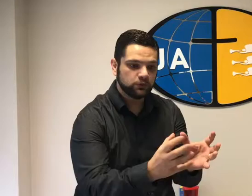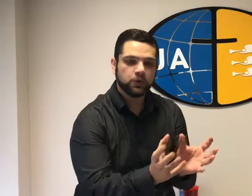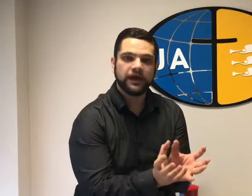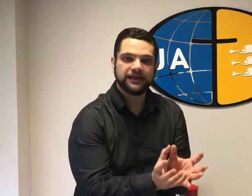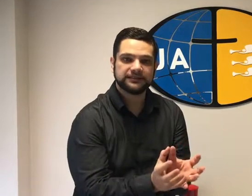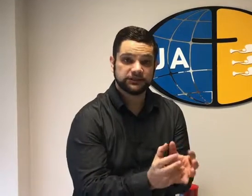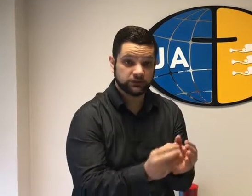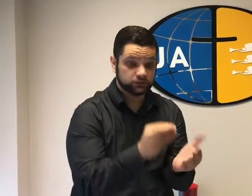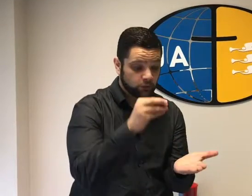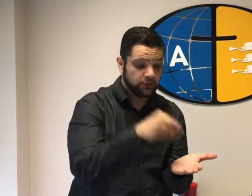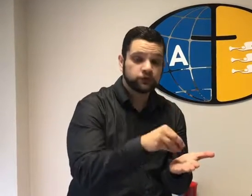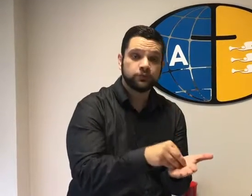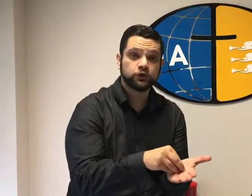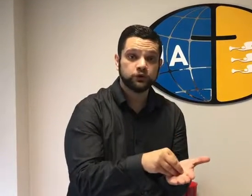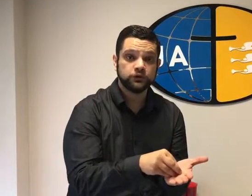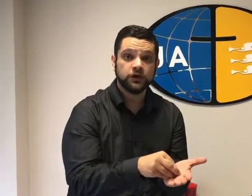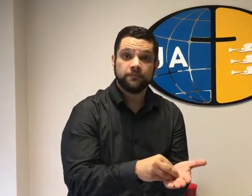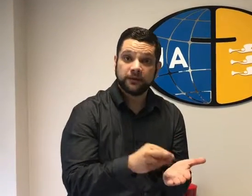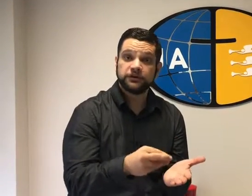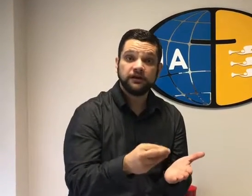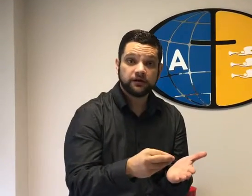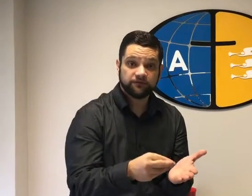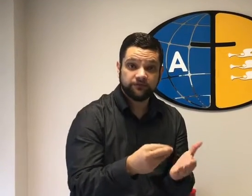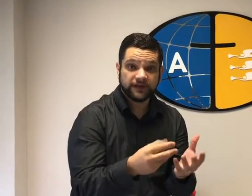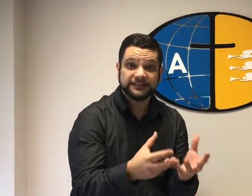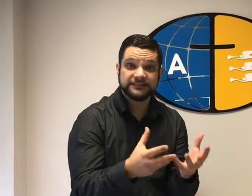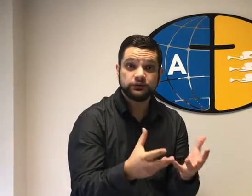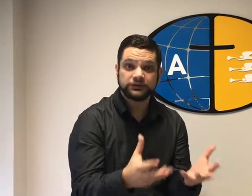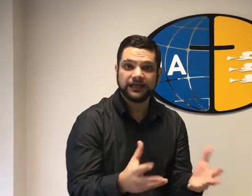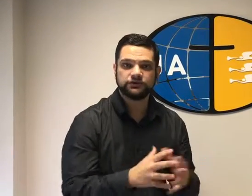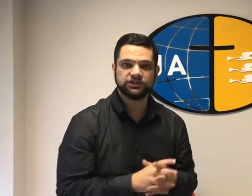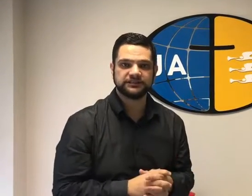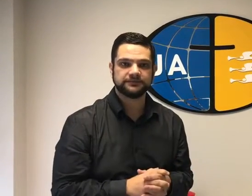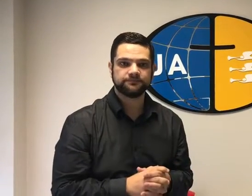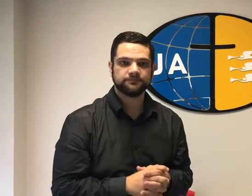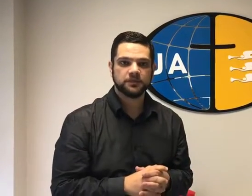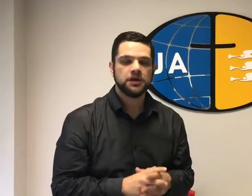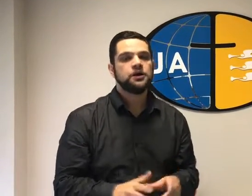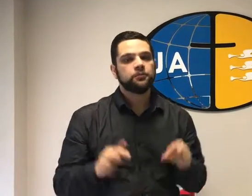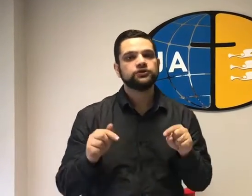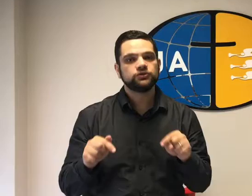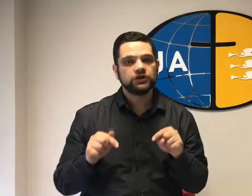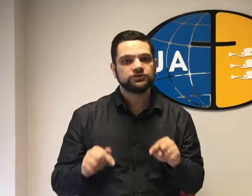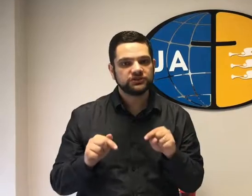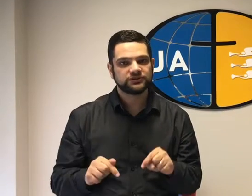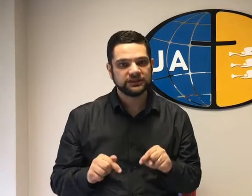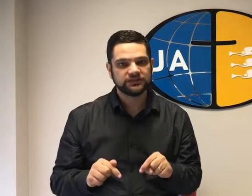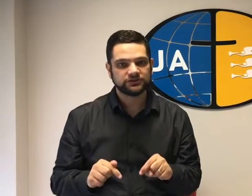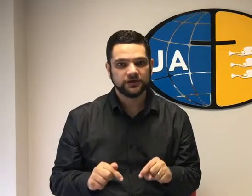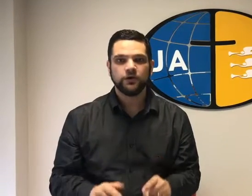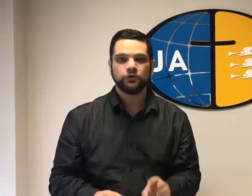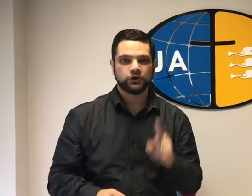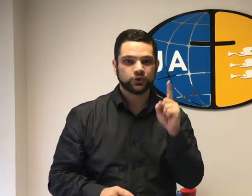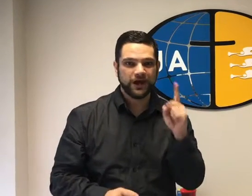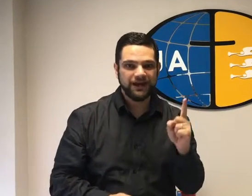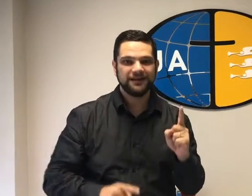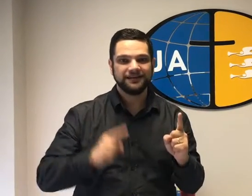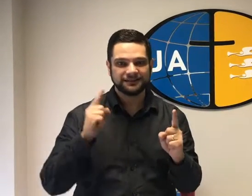correta, no momento oportuno, para poder fazer executar a justiça. Pois o nosso Jesus Cristo, o nosso rei e